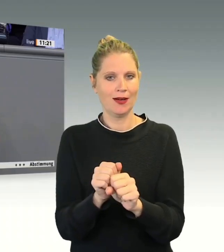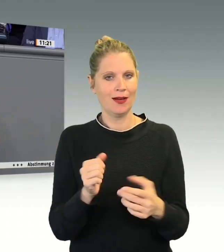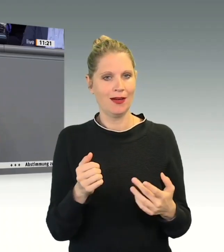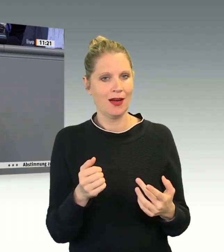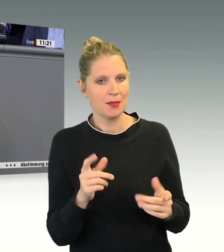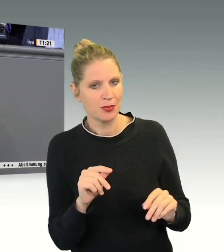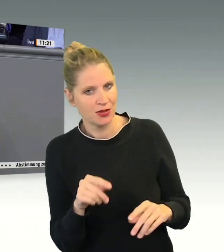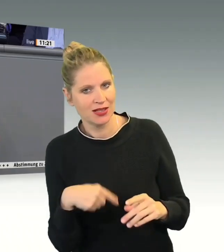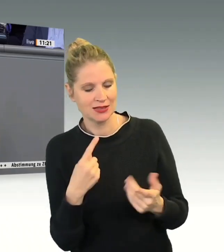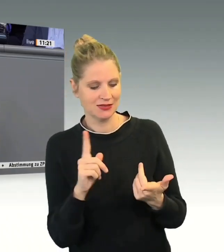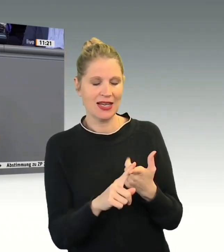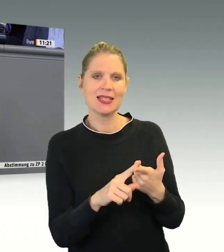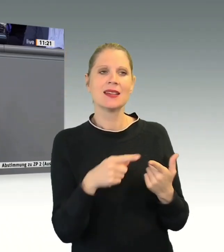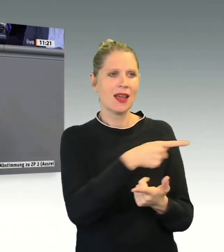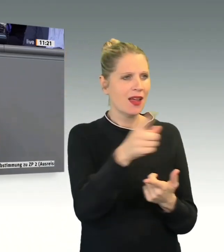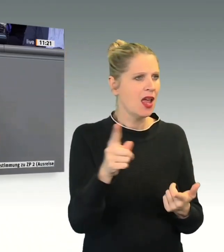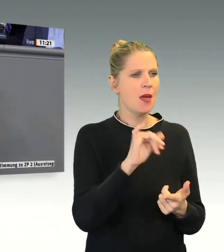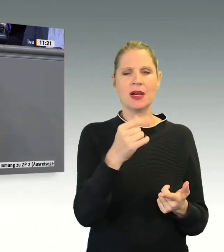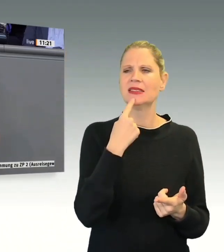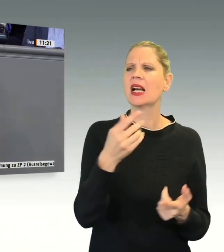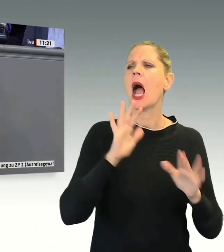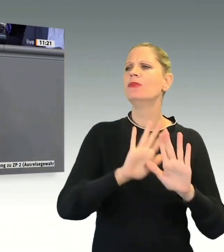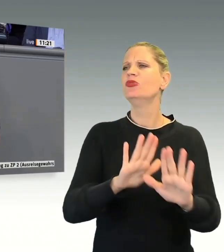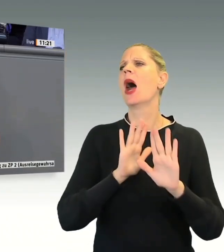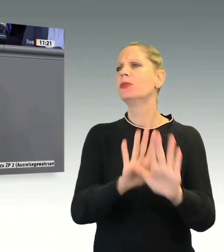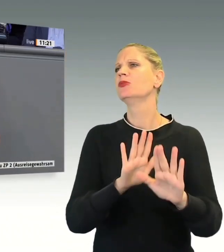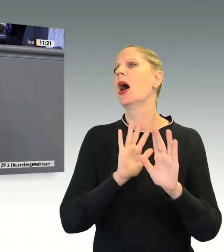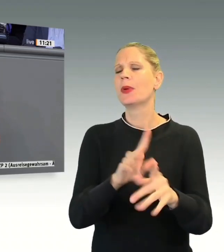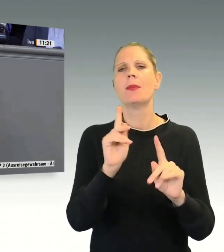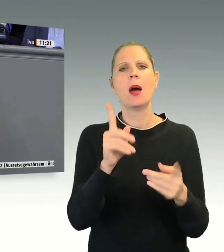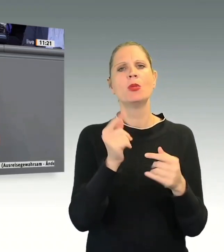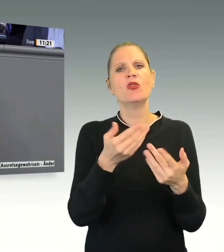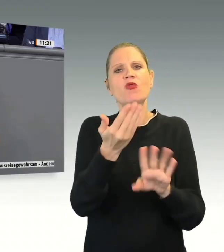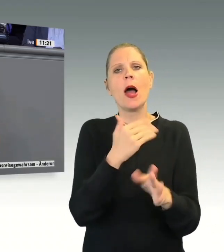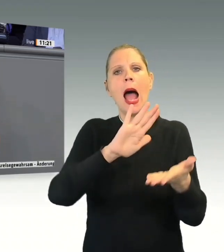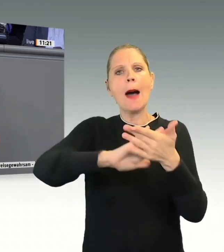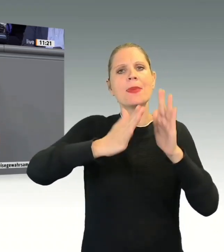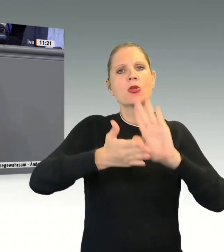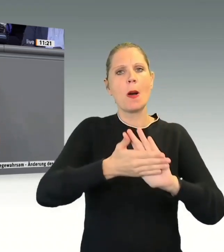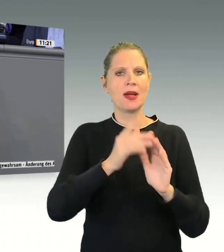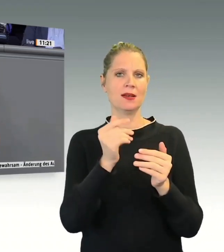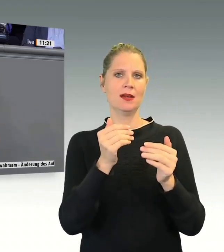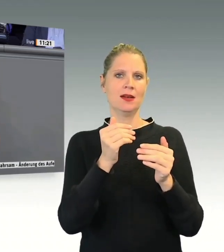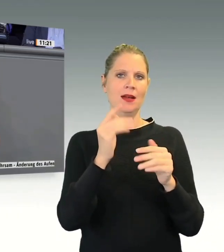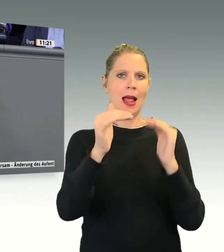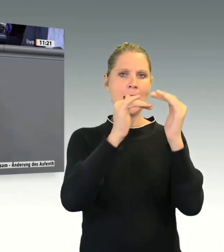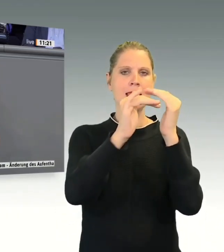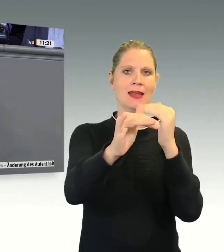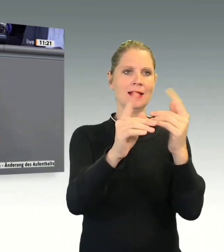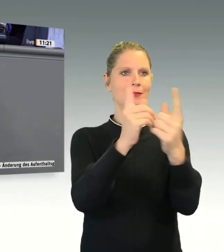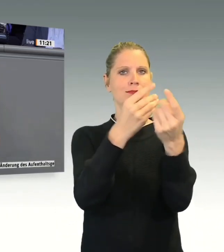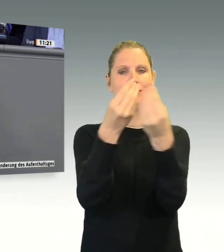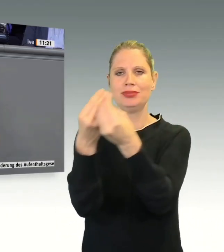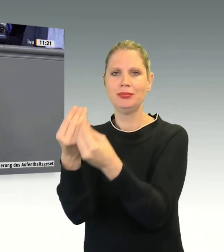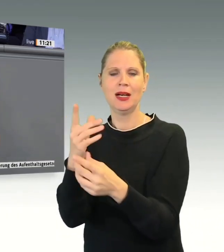in die abgeschoben werden soll. Es gab ja mal einen Bundesinnenminister, der Reisefaul war. Der hieß Horst Seehofer. Der hat sich nicht einmal auf den Weg gemacht, um mit